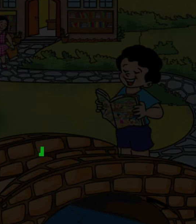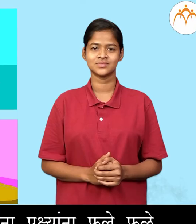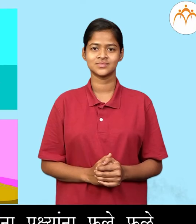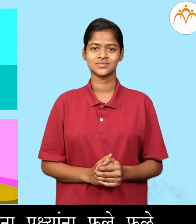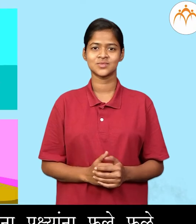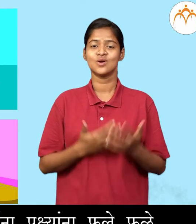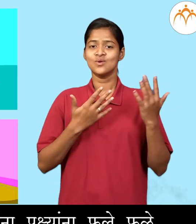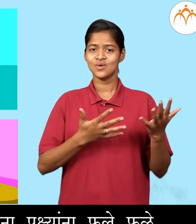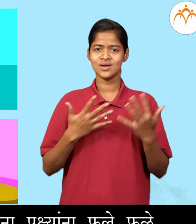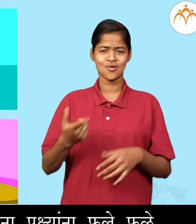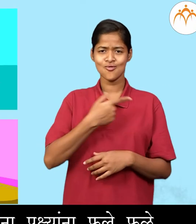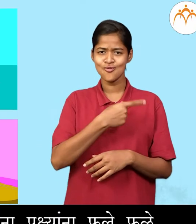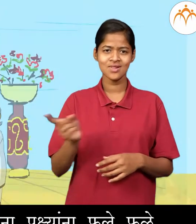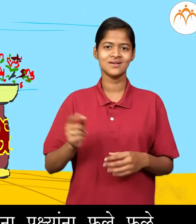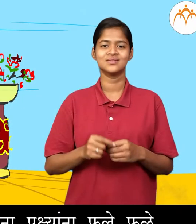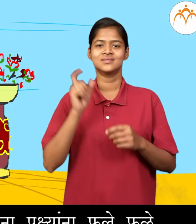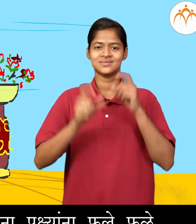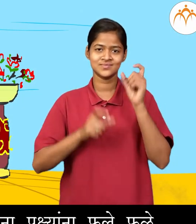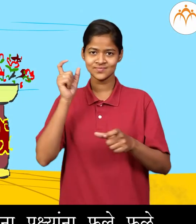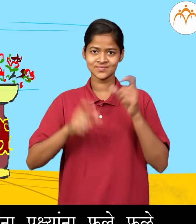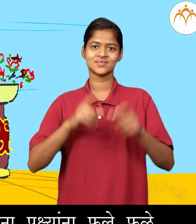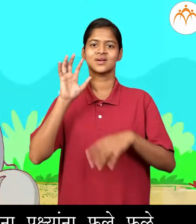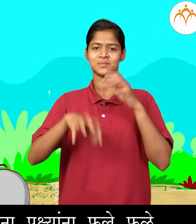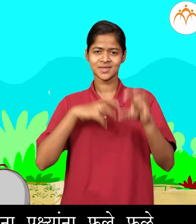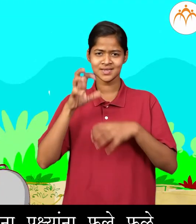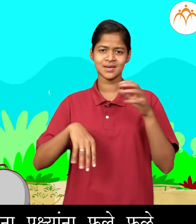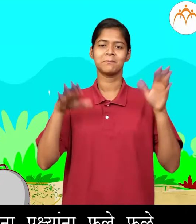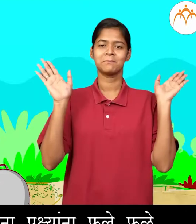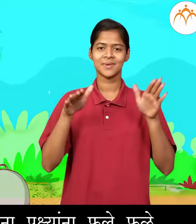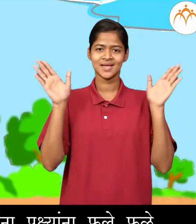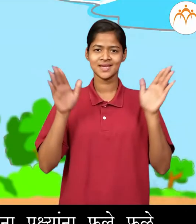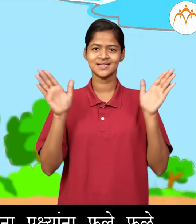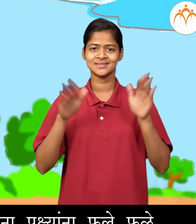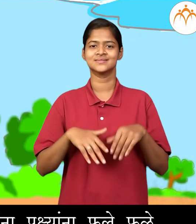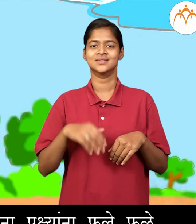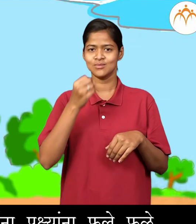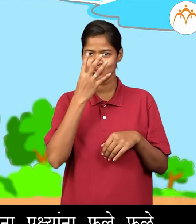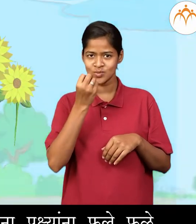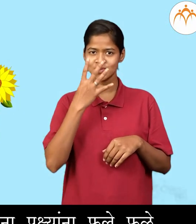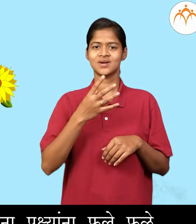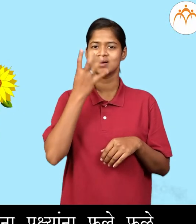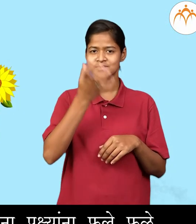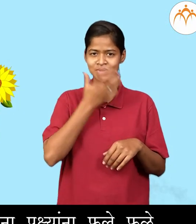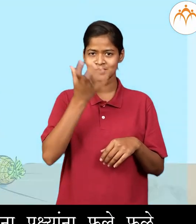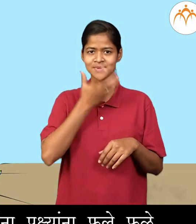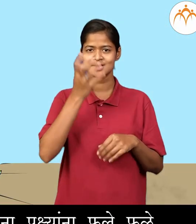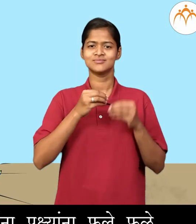सगल्या वस्तुन्ना, मानसान्ना, प्राण्यान्ना, पक्षान्ना, फुले, फडे,